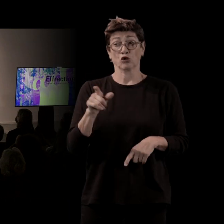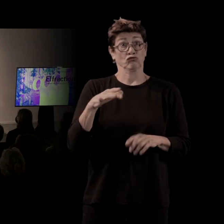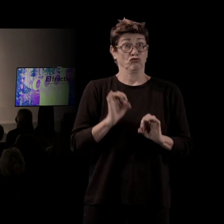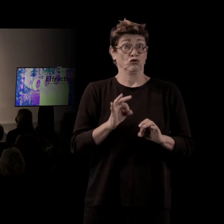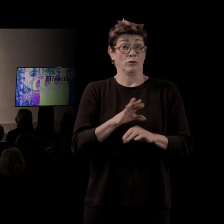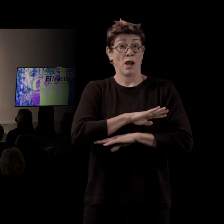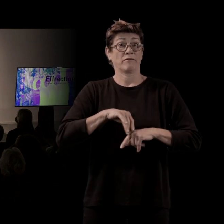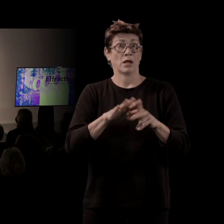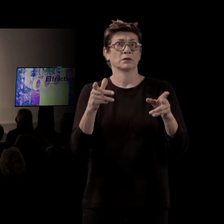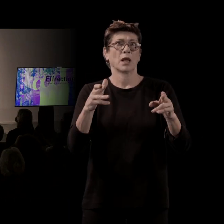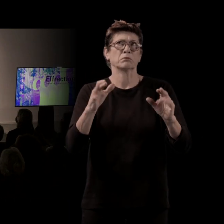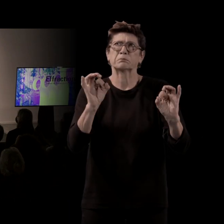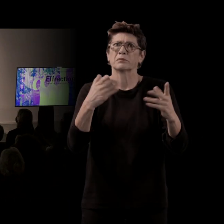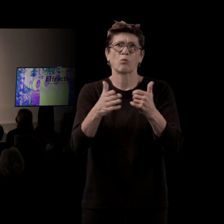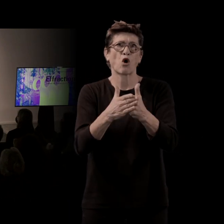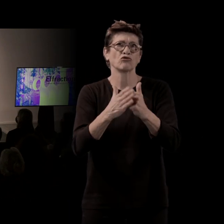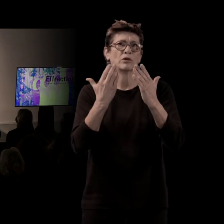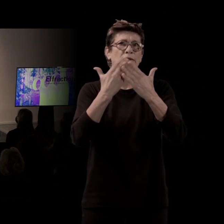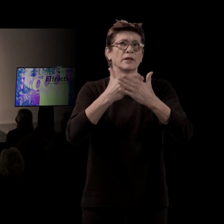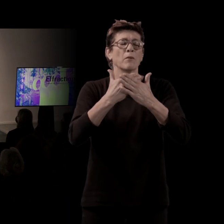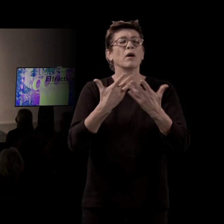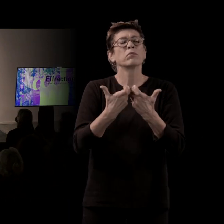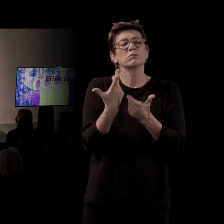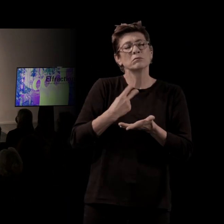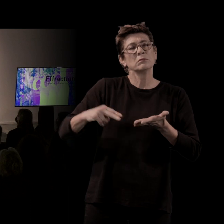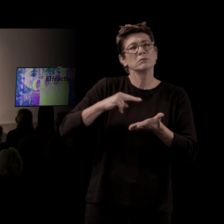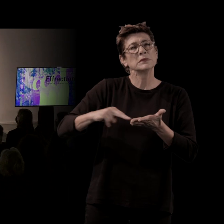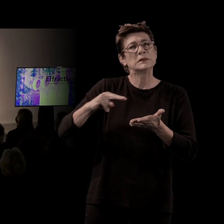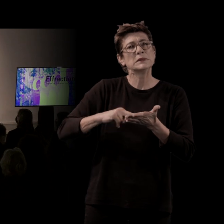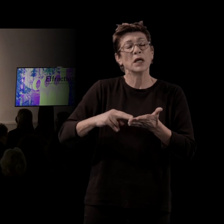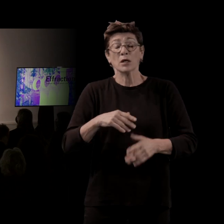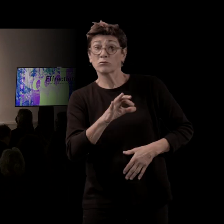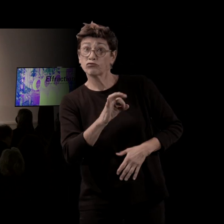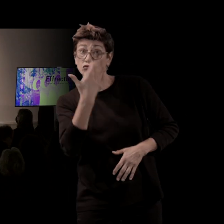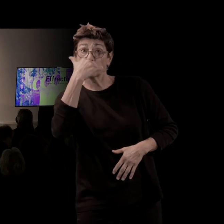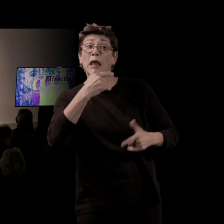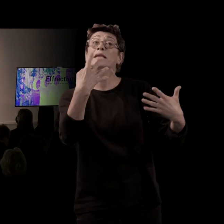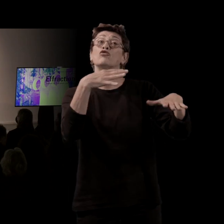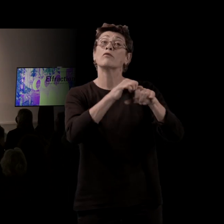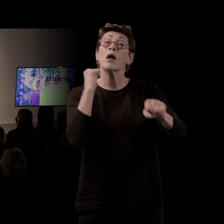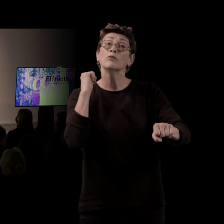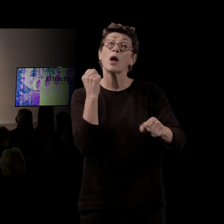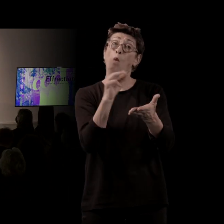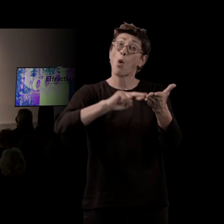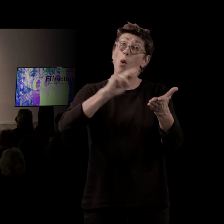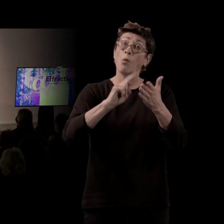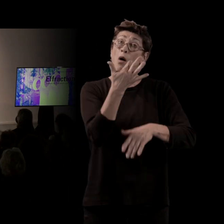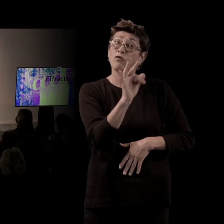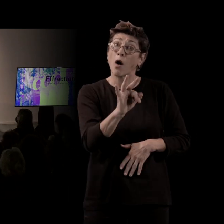Nous-mêmes, encore une fois, si on a ce réflexe de lecteur, on essaye de la visualiser. au 19e siècle, le roman français naturaliste, il a des